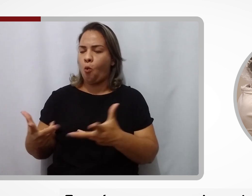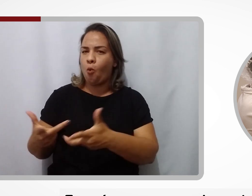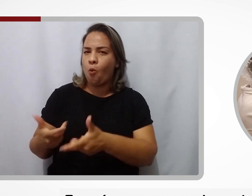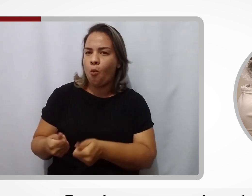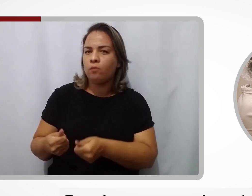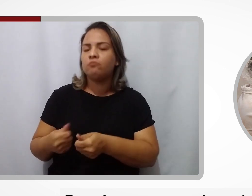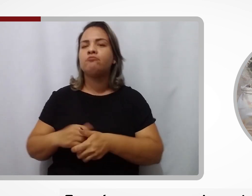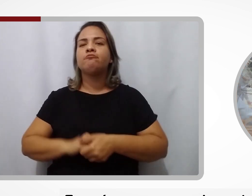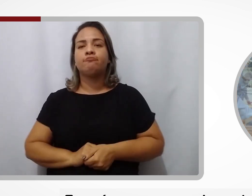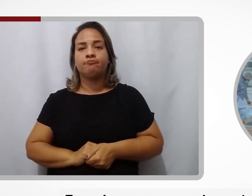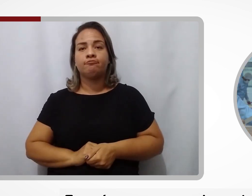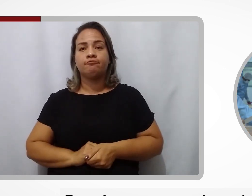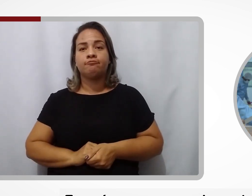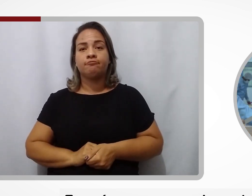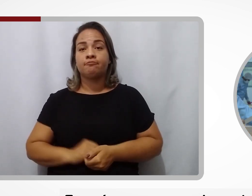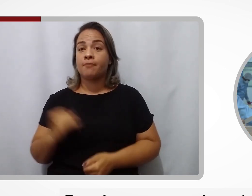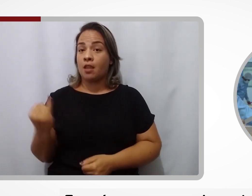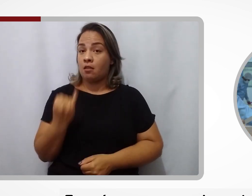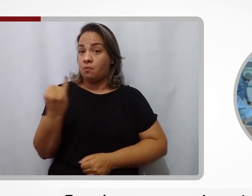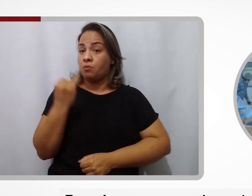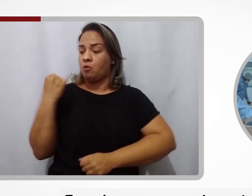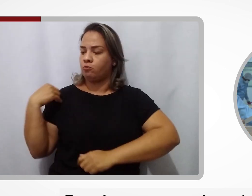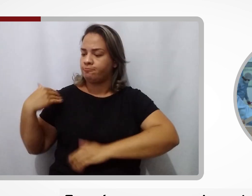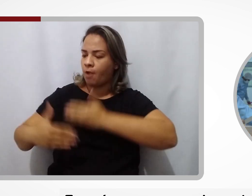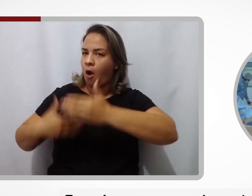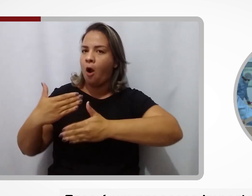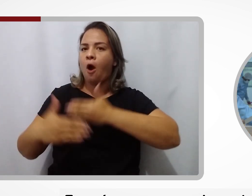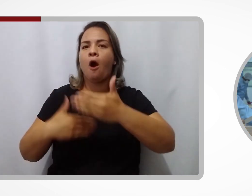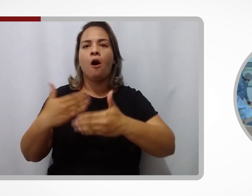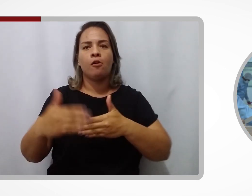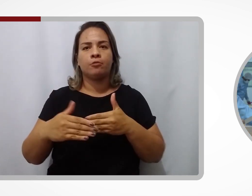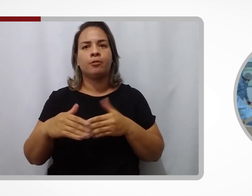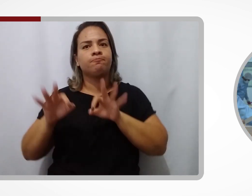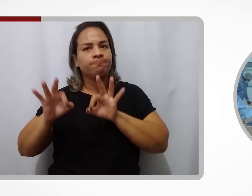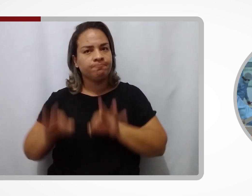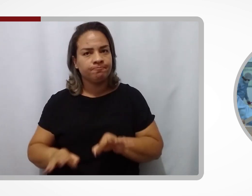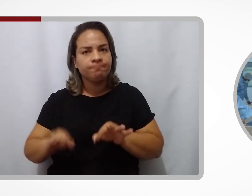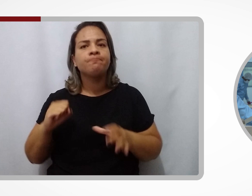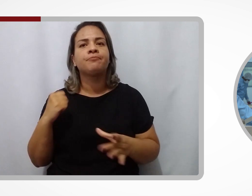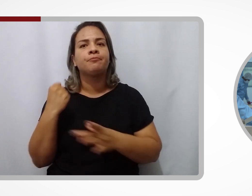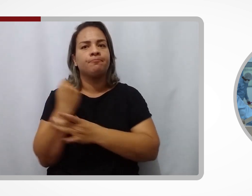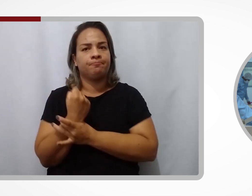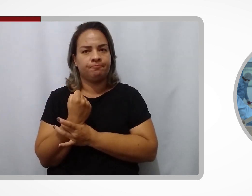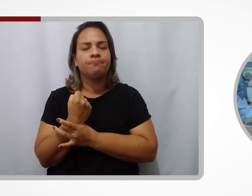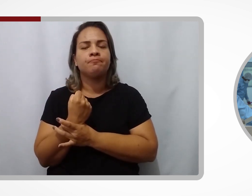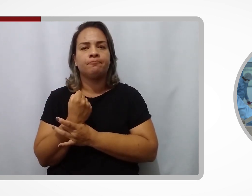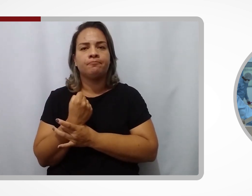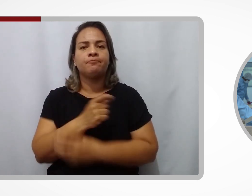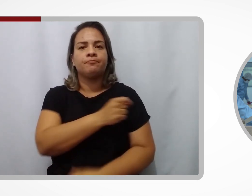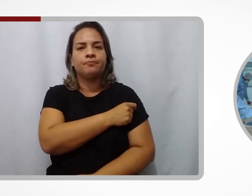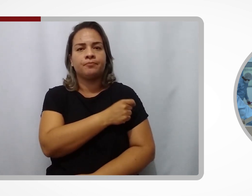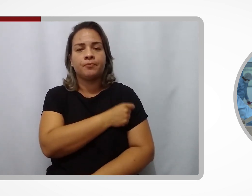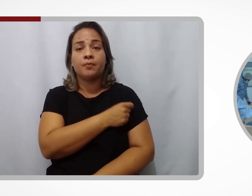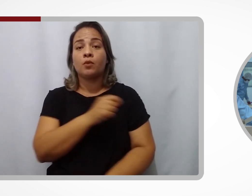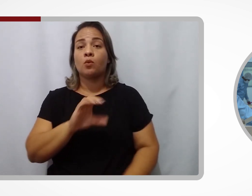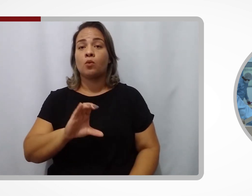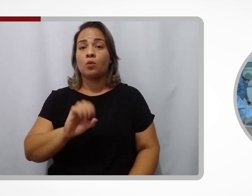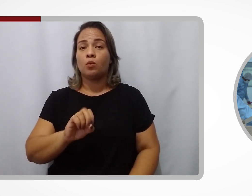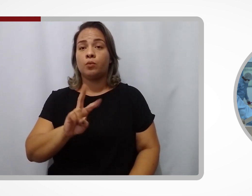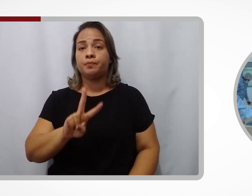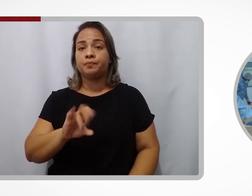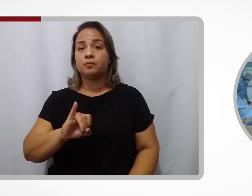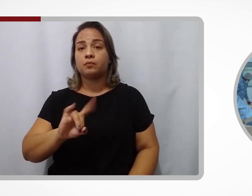processo importante para garantir a integridade e segurança da vacina COVID-19